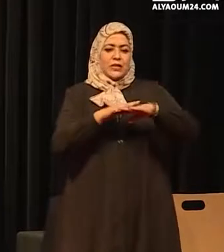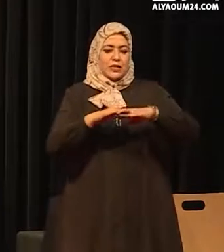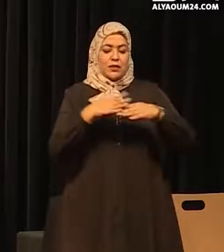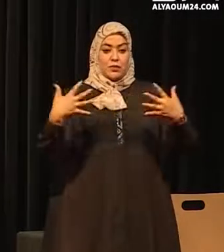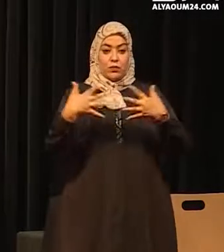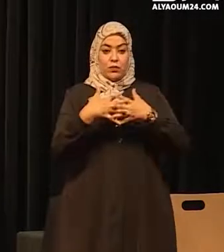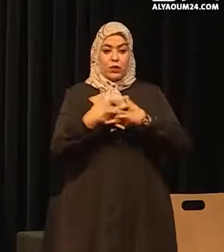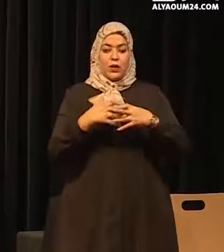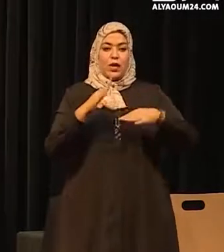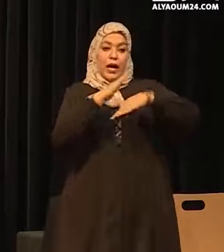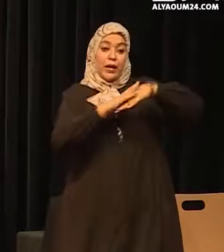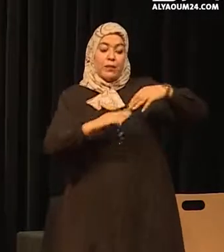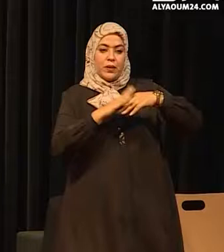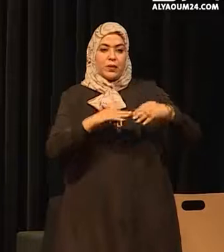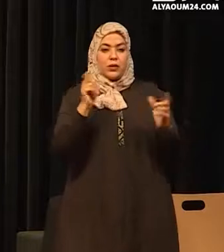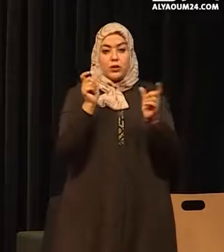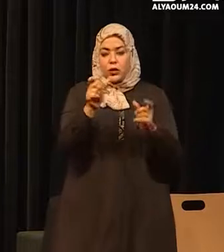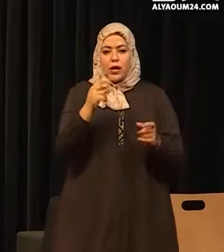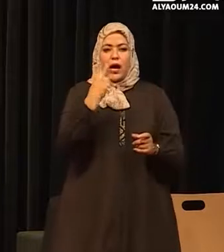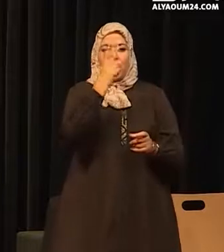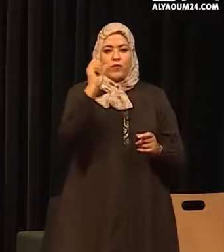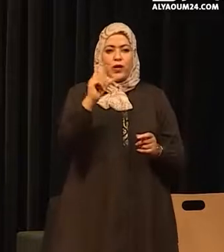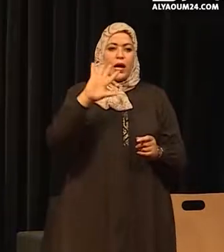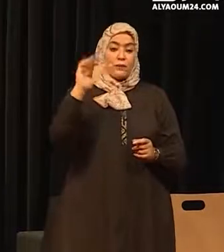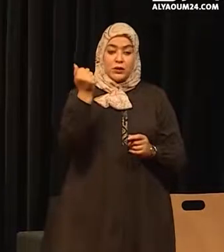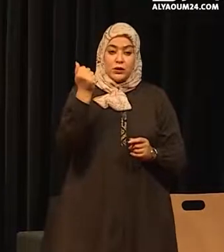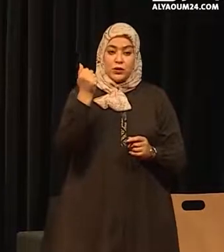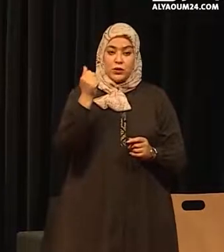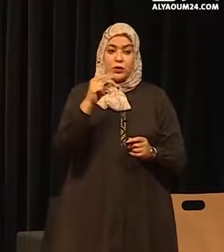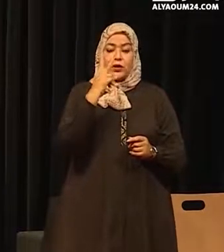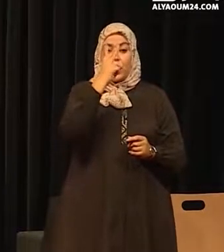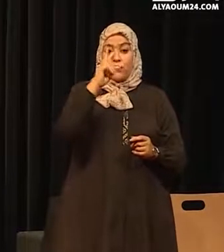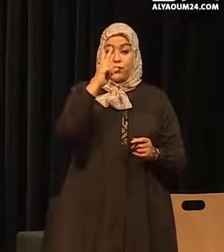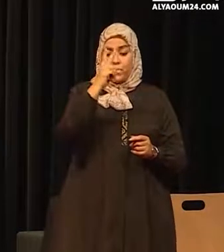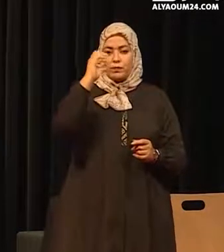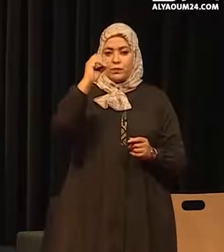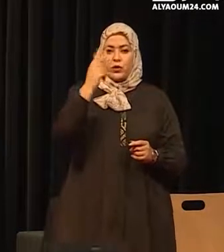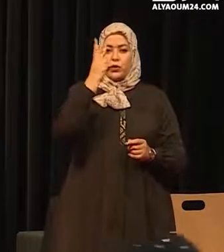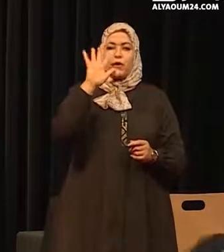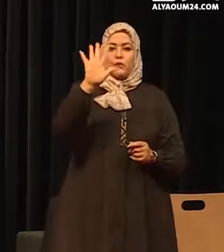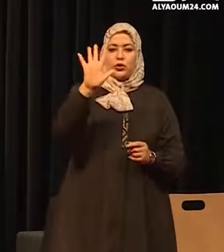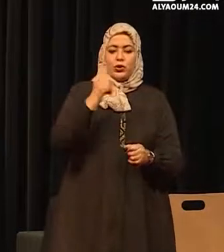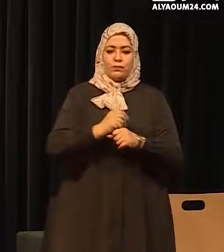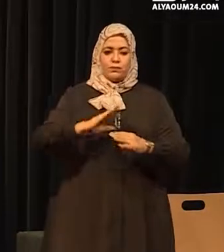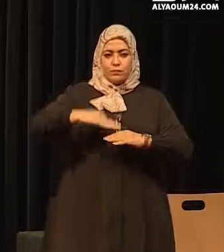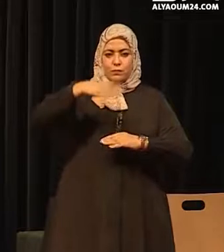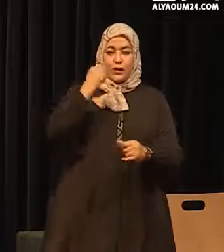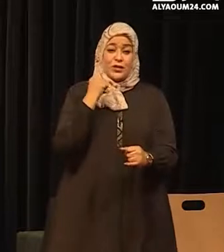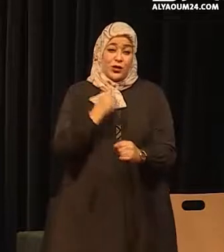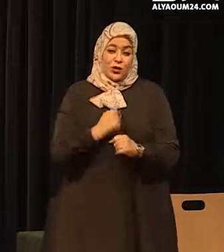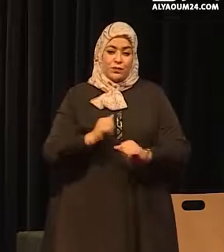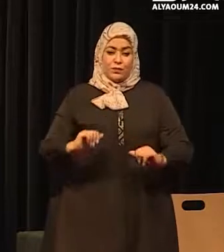المدمجة لحماية الطفولة 2015-2025 ونحن نشتغل حالياً